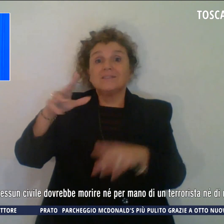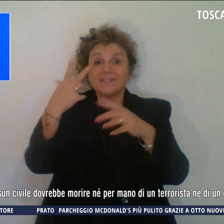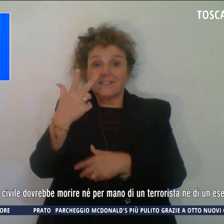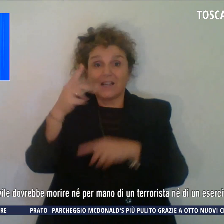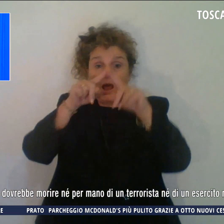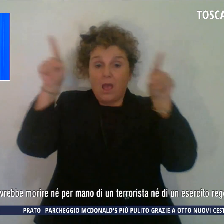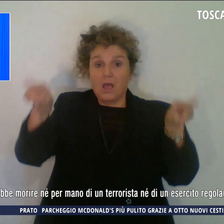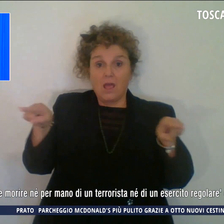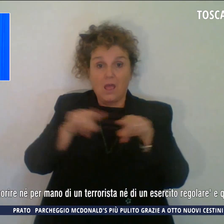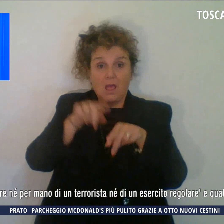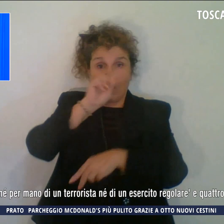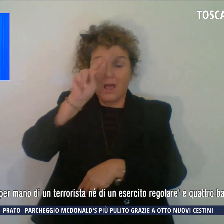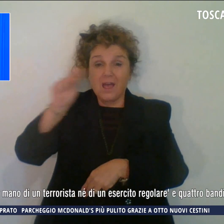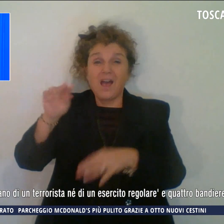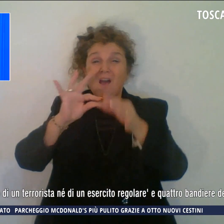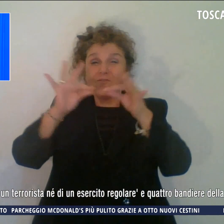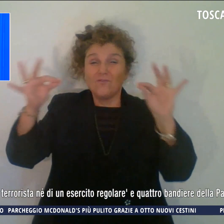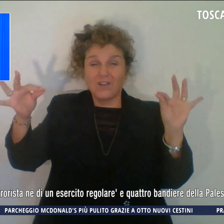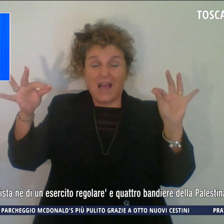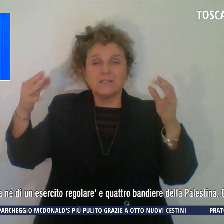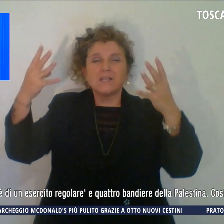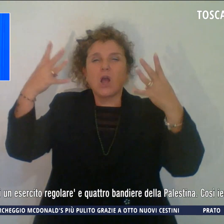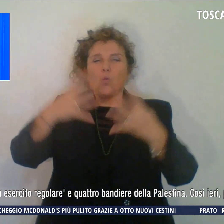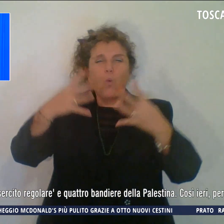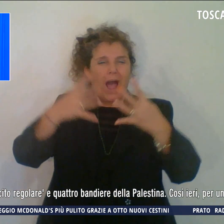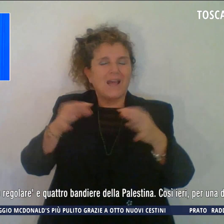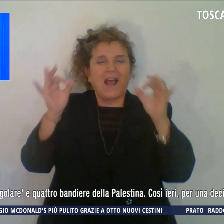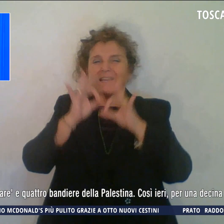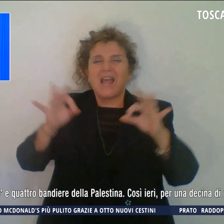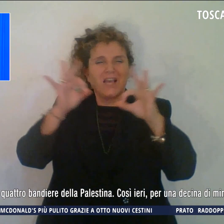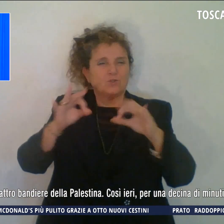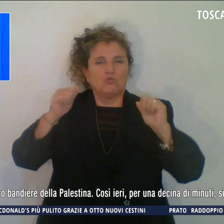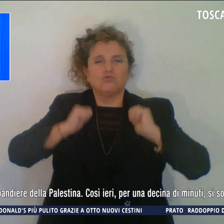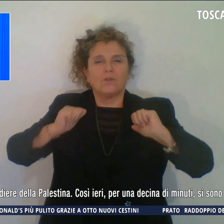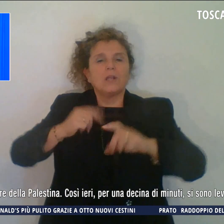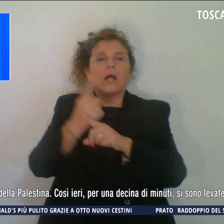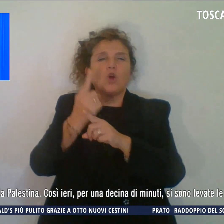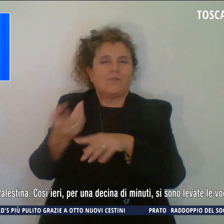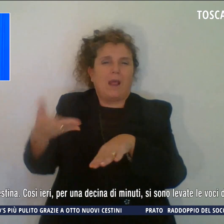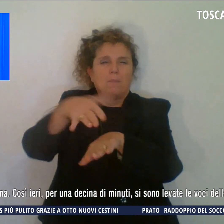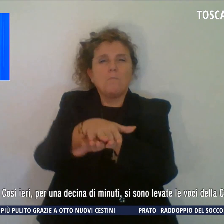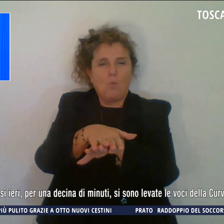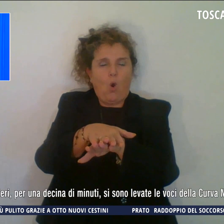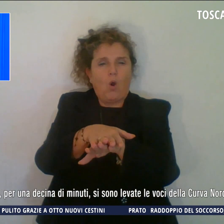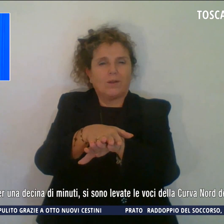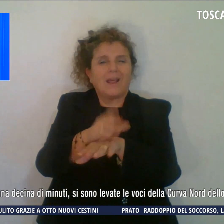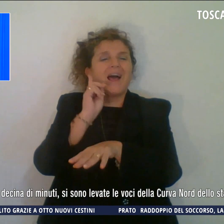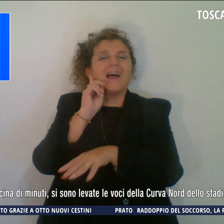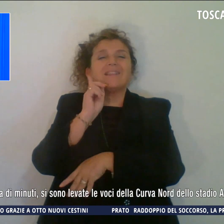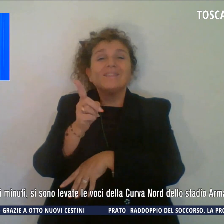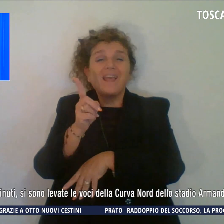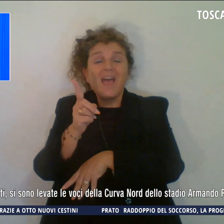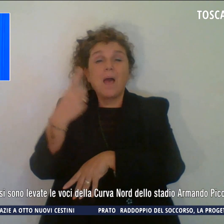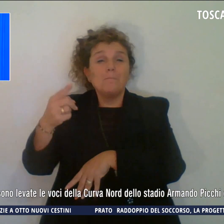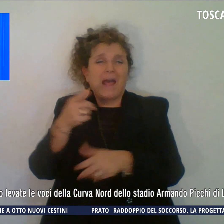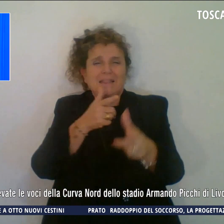componevano la frase in guerra, nessun civile dovrebbe morire né per mano di un terrorista né di un